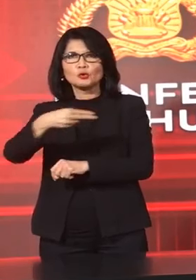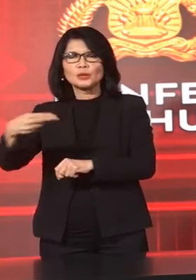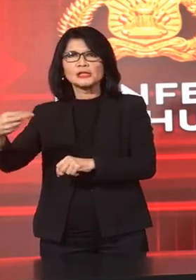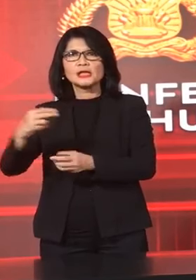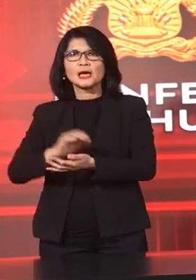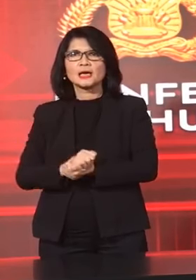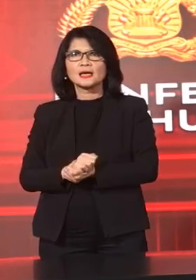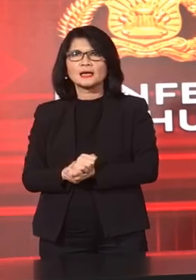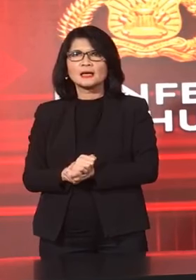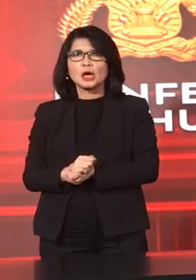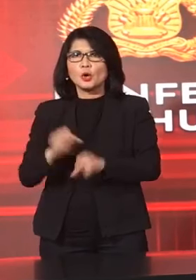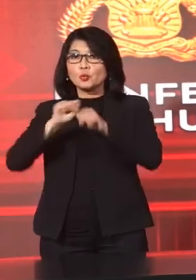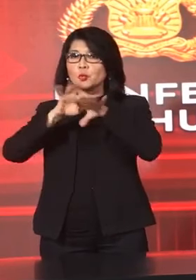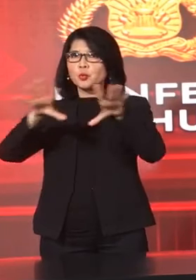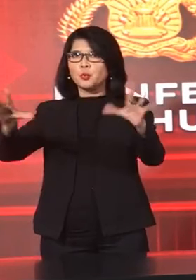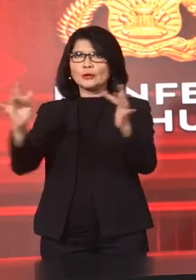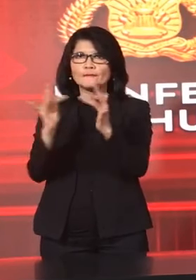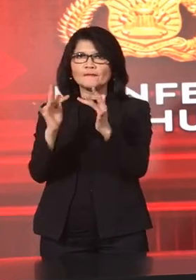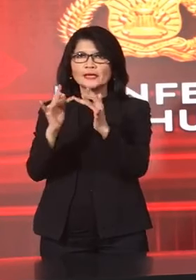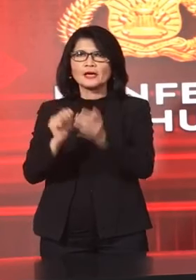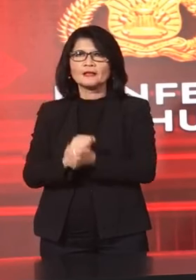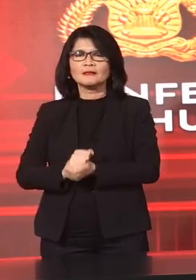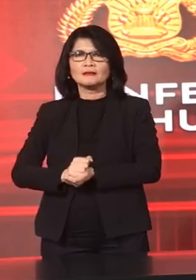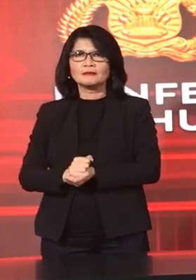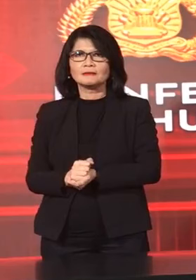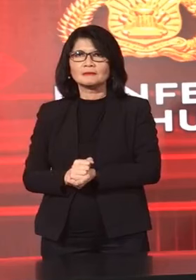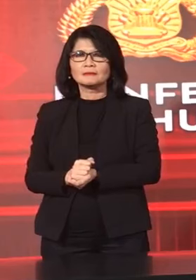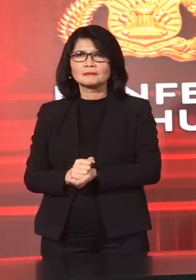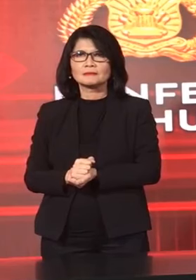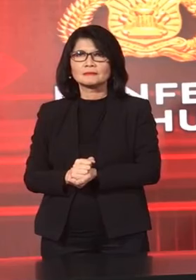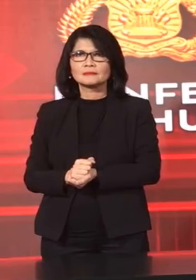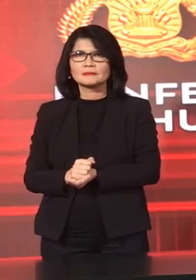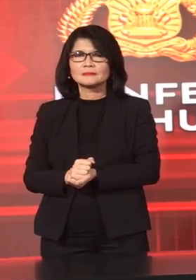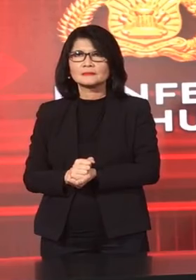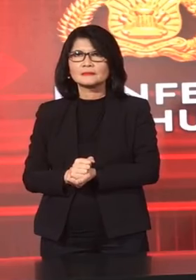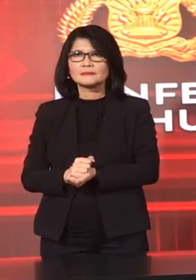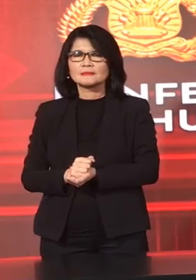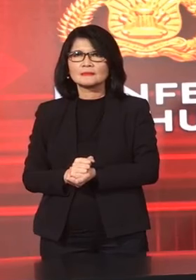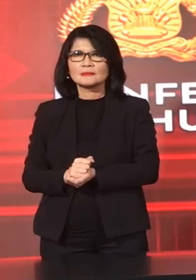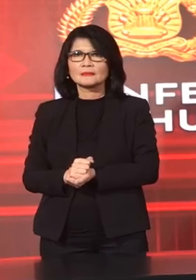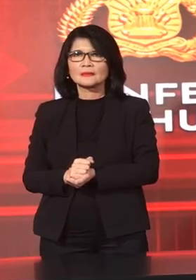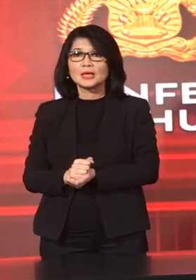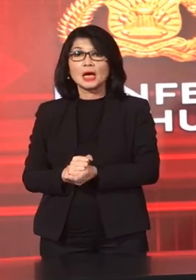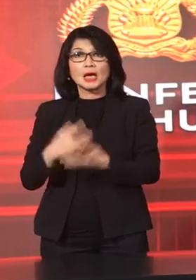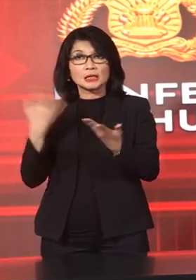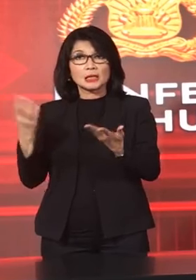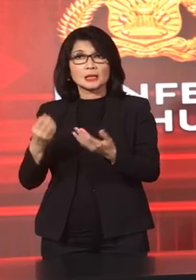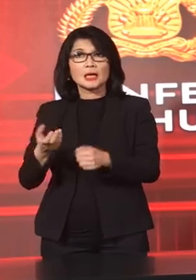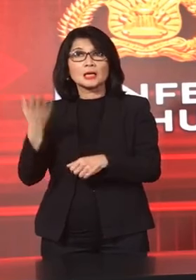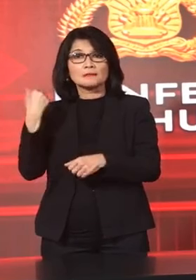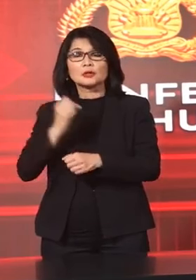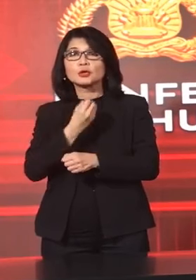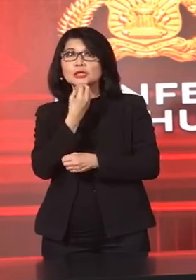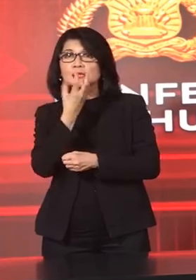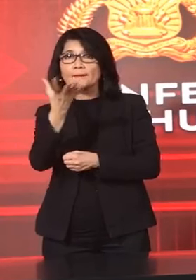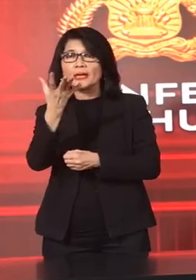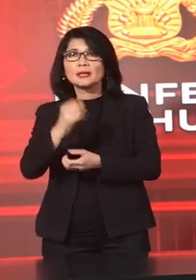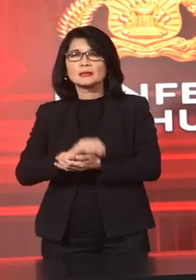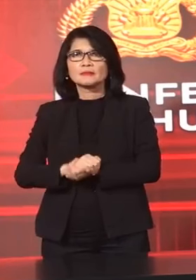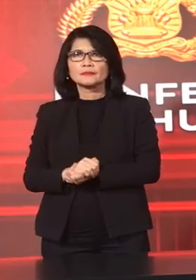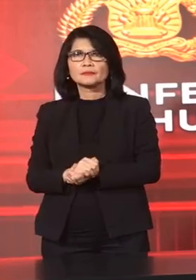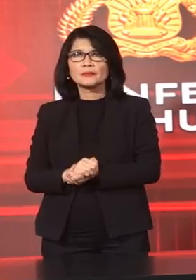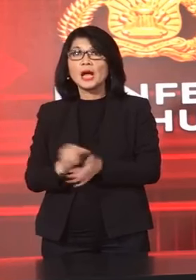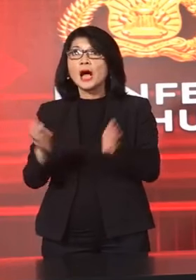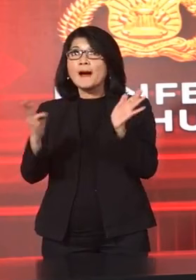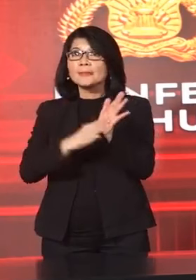Yang Viral Di Medsos Seperti Yang Telah Disampaikan Dan Beberapa Waktu Yang Lalu